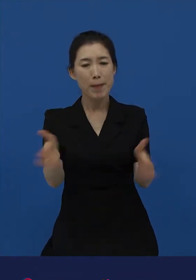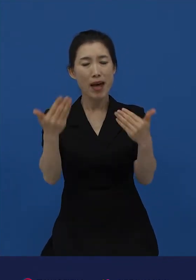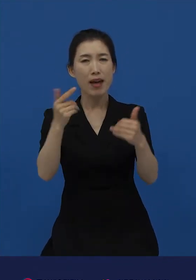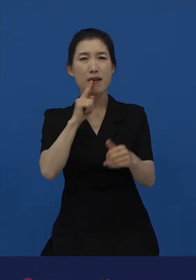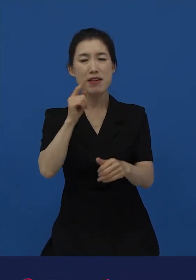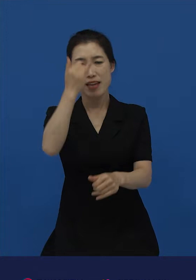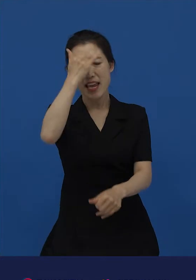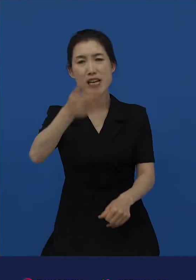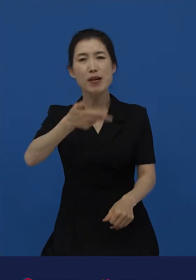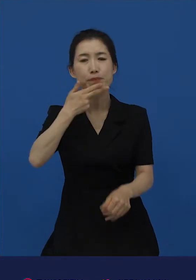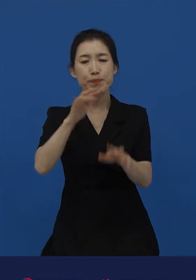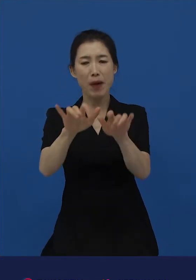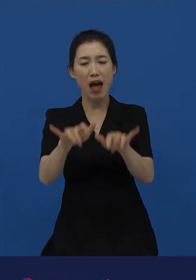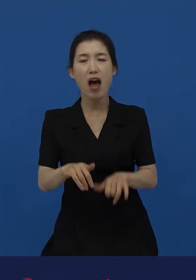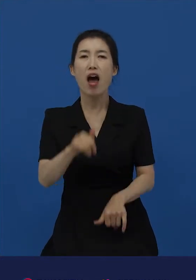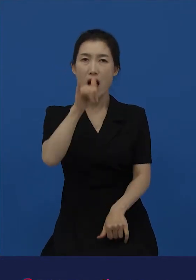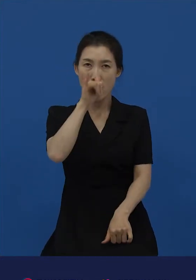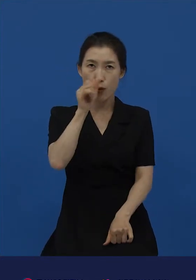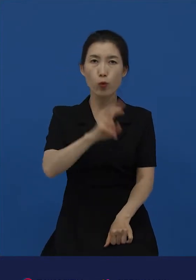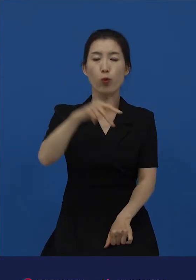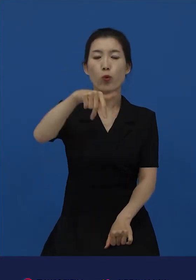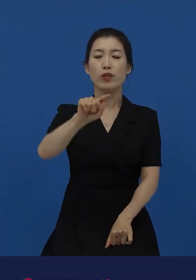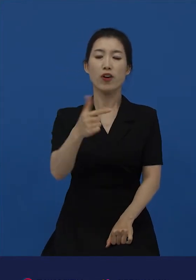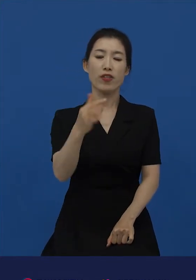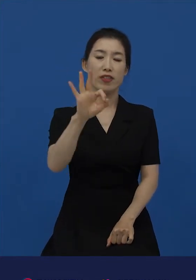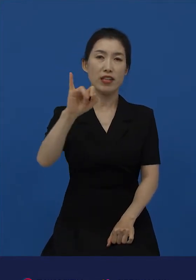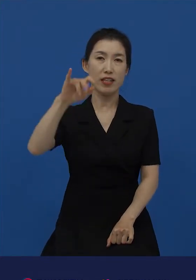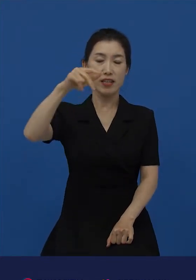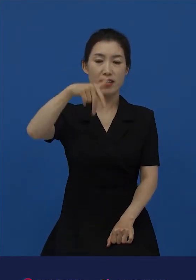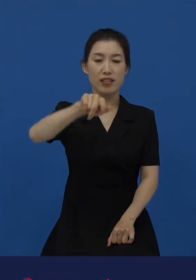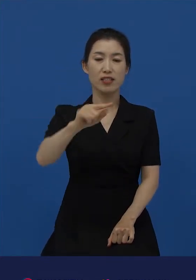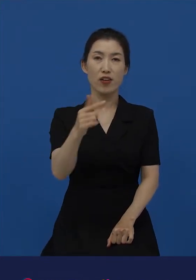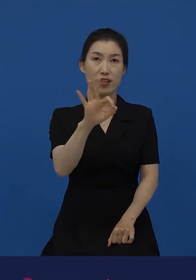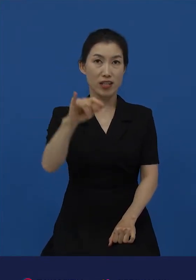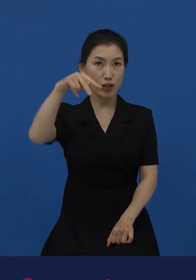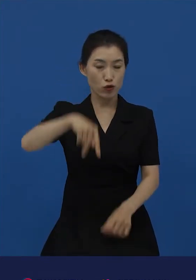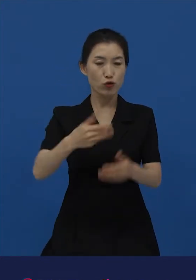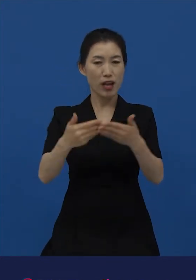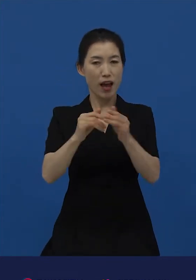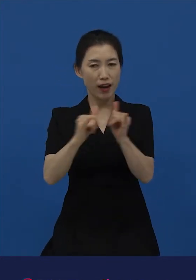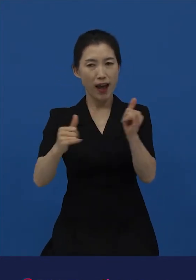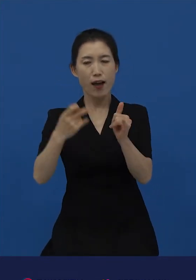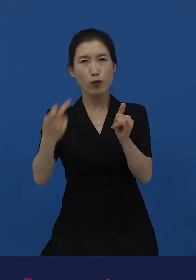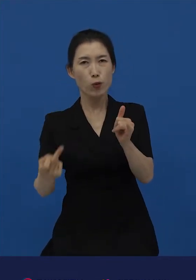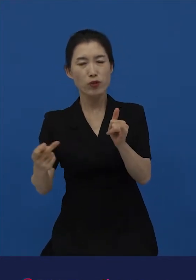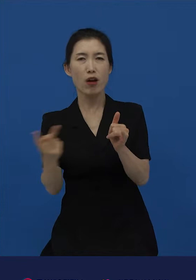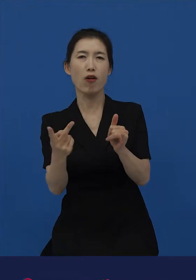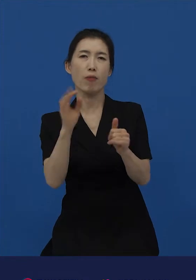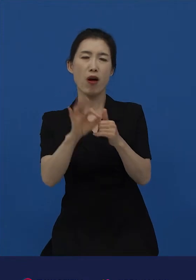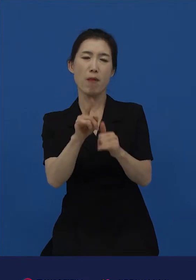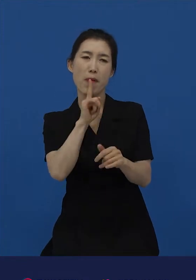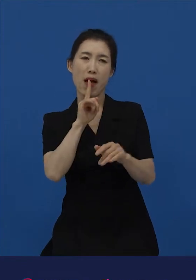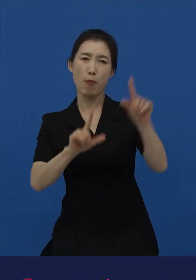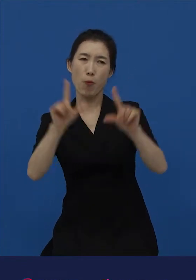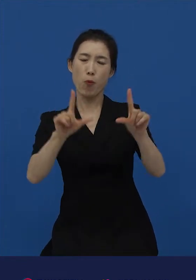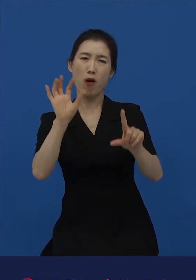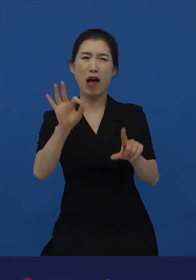또 전희수 작가는 전희수 작가와 동생이 말하는 태도에 대해서도 많은 문제 제기를 했었는데요.